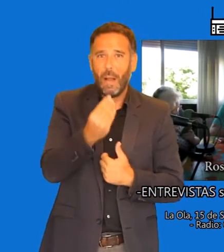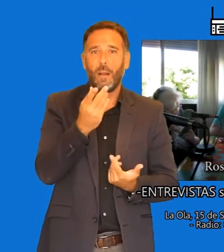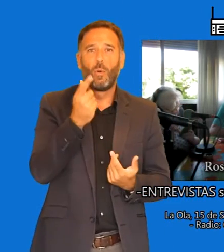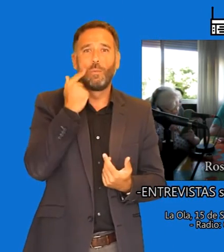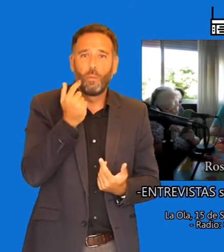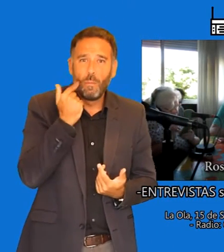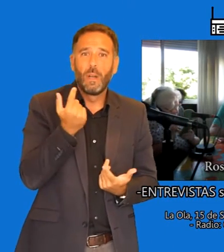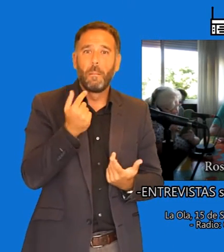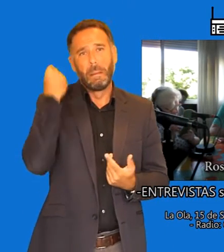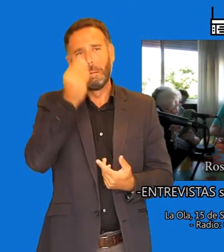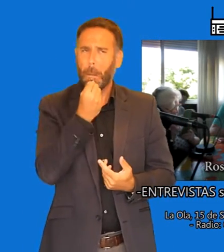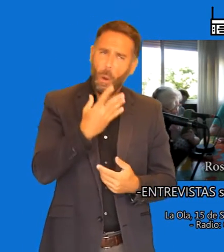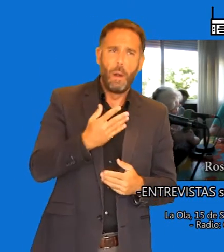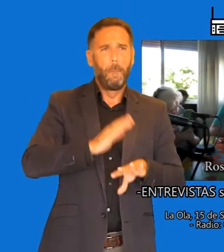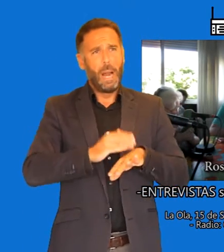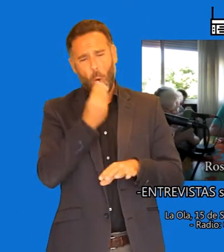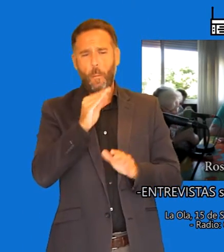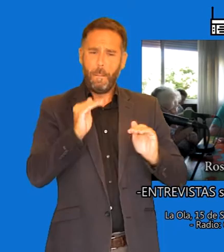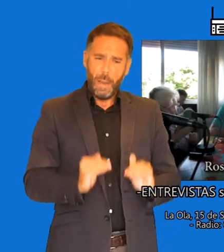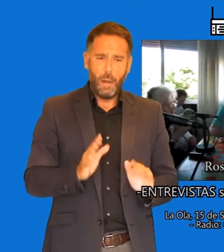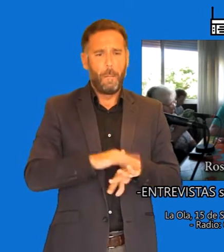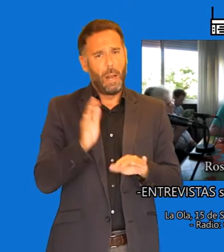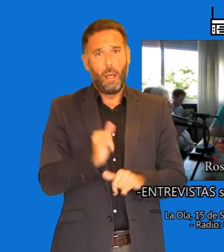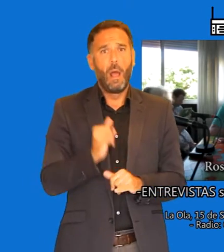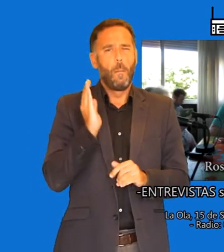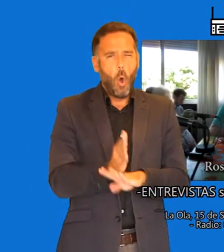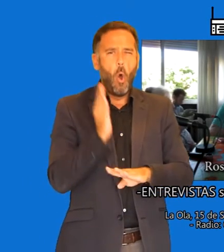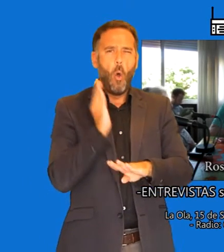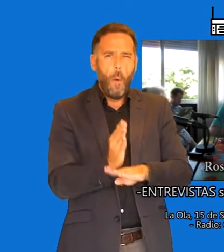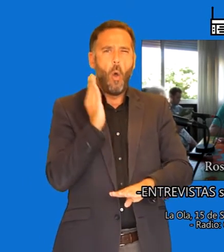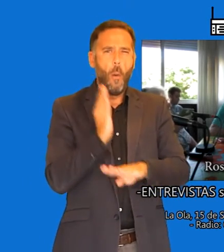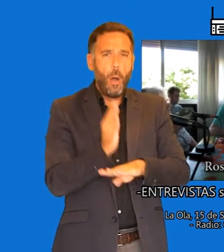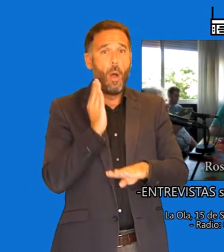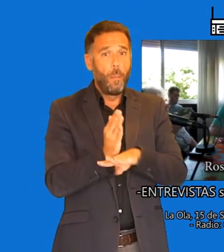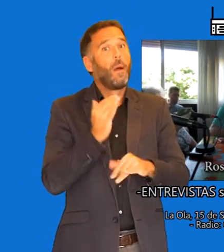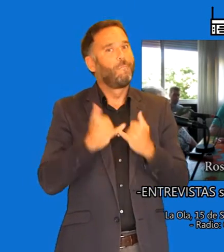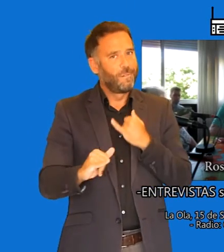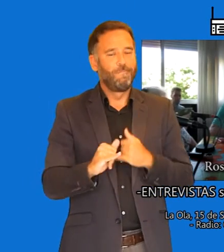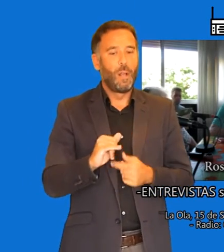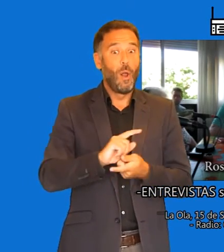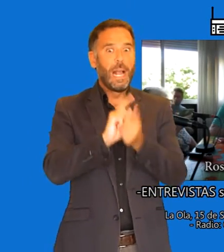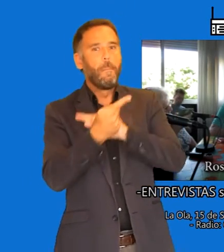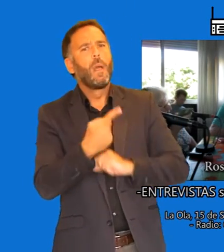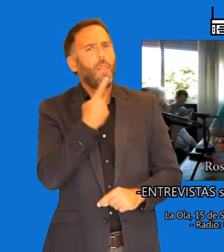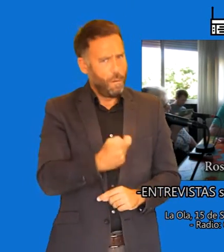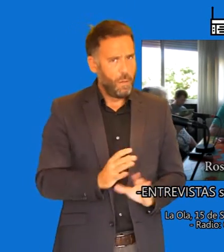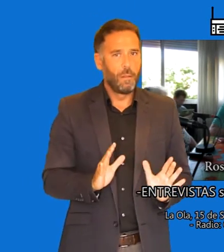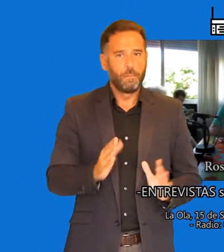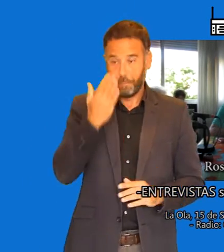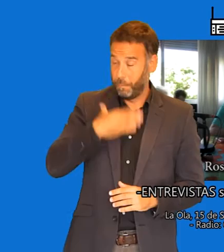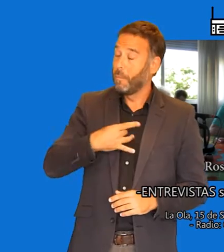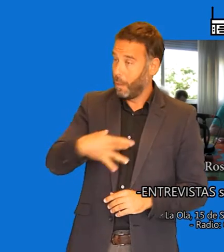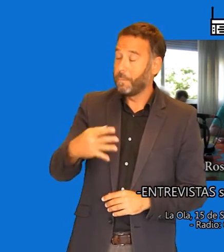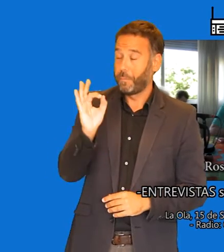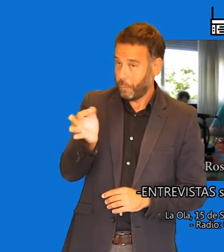pensando que son buenos porque, oye, que esto es muy sano. saben ellas que son malos, a ver si lo entienden. Hombre, lo sabemos los que, lo saben la gente especialista que está de fuera,